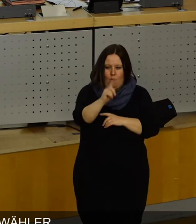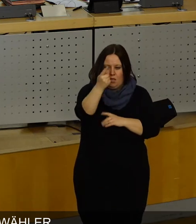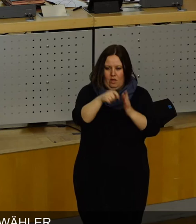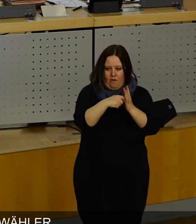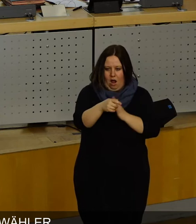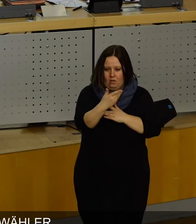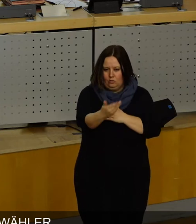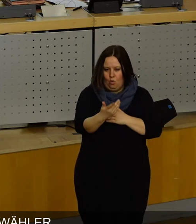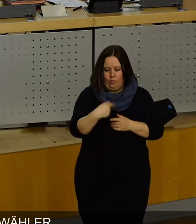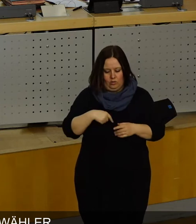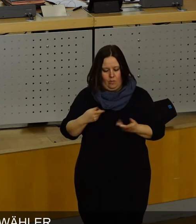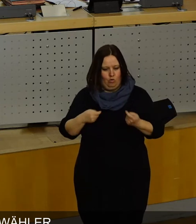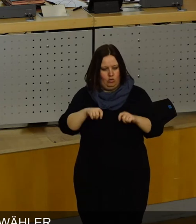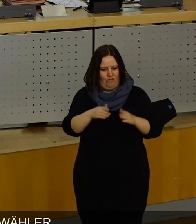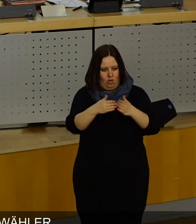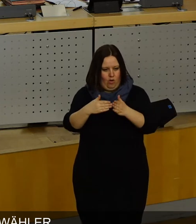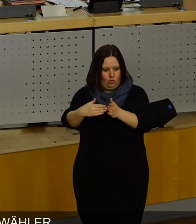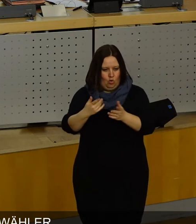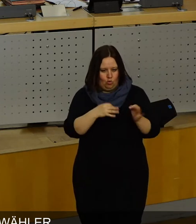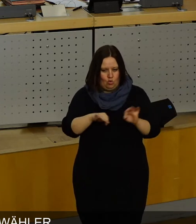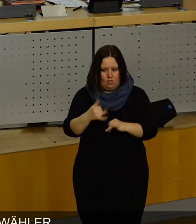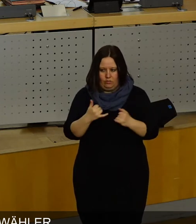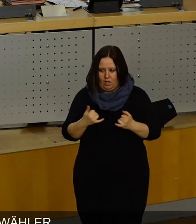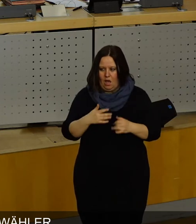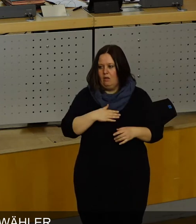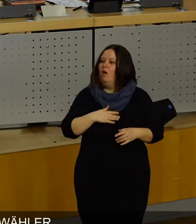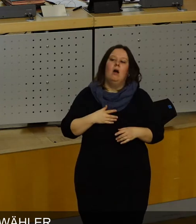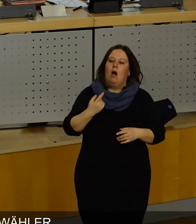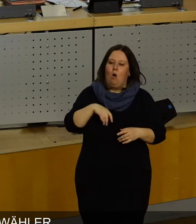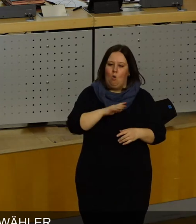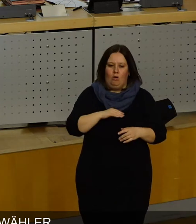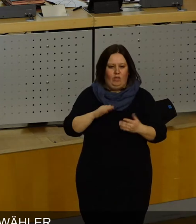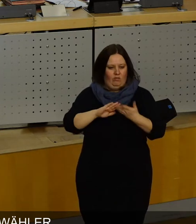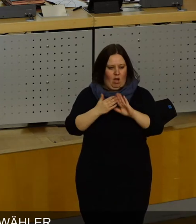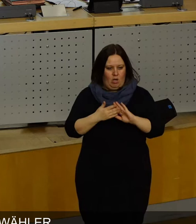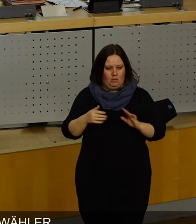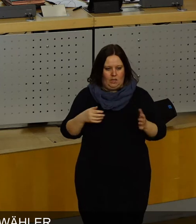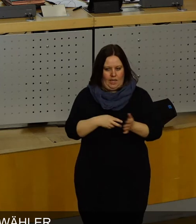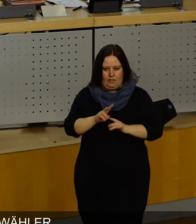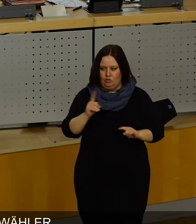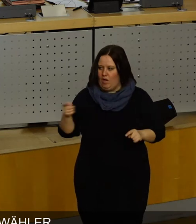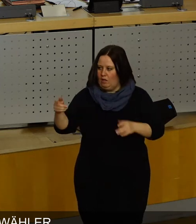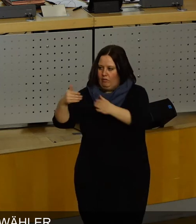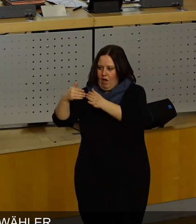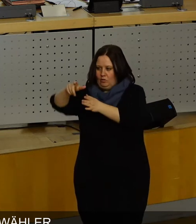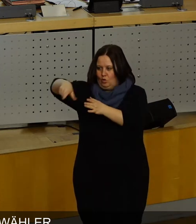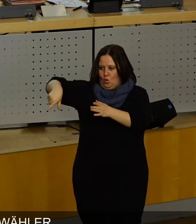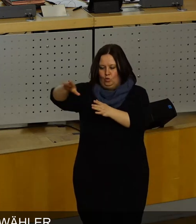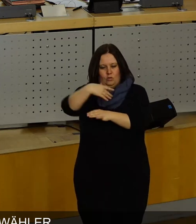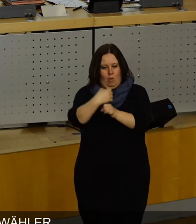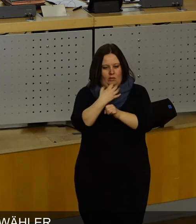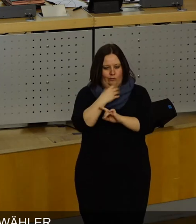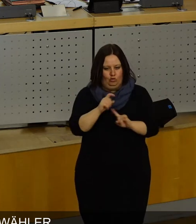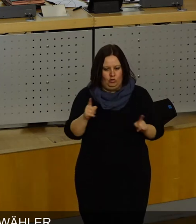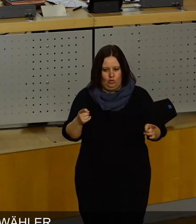gewählt wird, die Beschlüsse seiner Fraktion durchsetzen? Entweder Sie brechen Ihre Unvereinbarkeitsbeschlüsse, weil Sie mit den Fraktionen ja nicht zusammenarbeiten